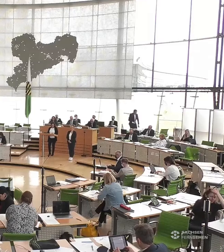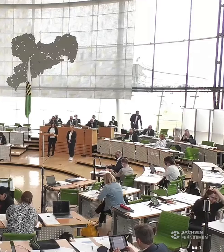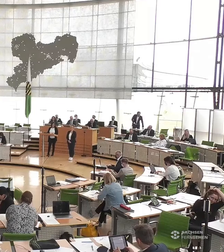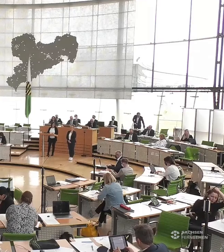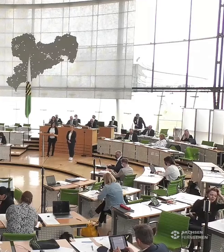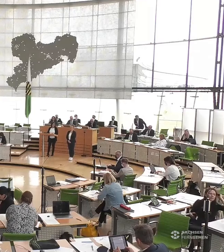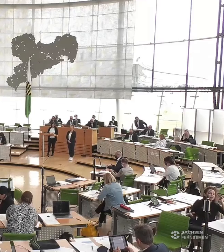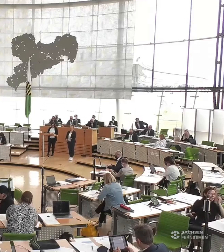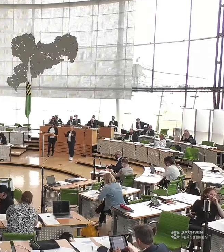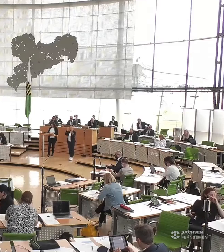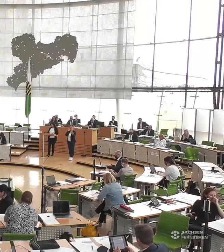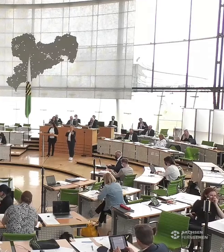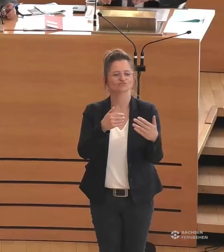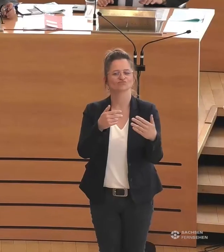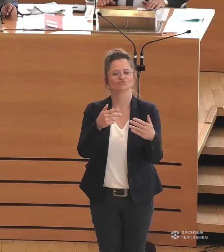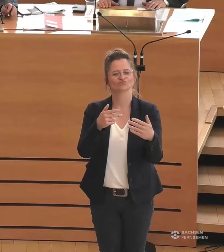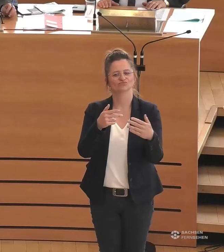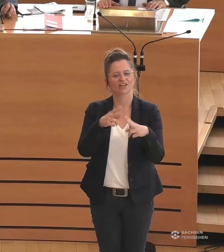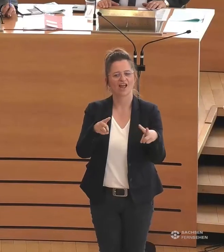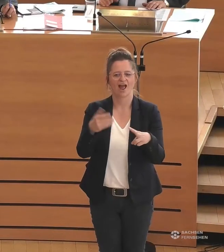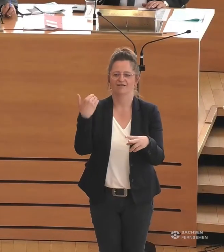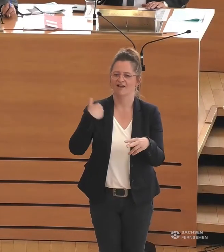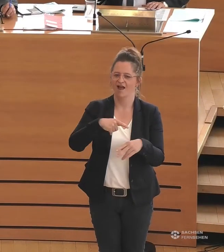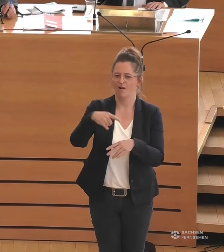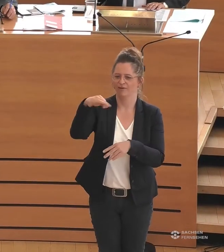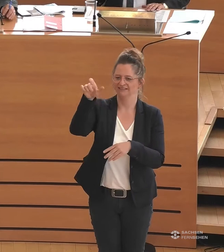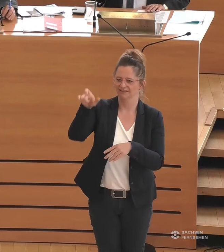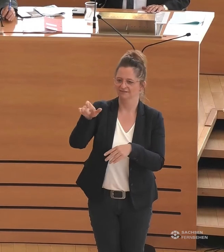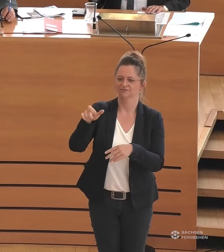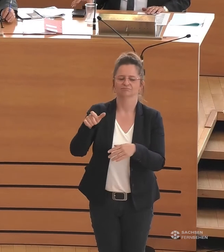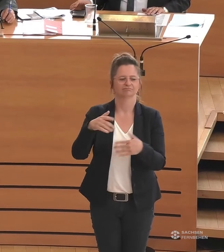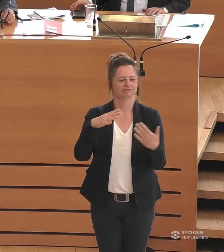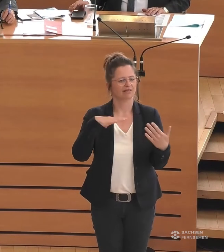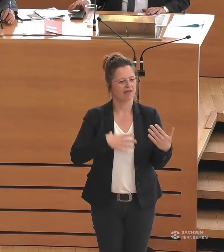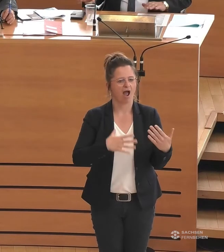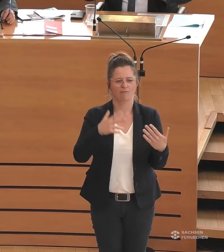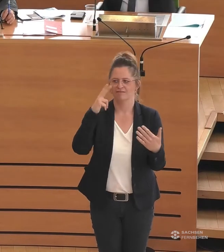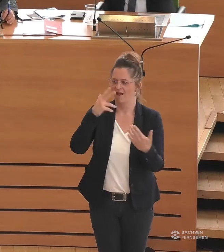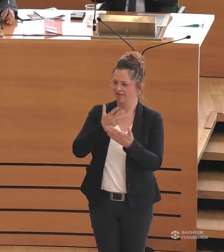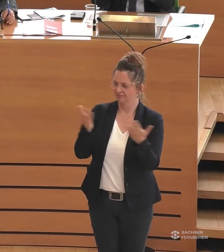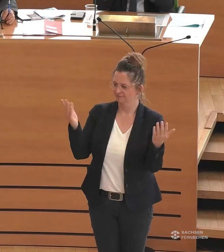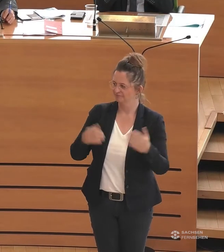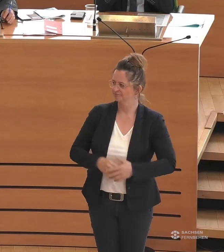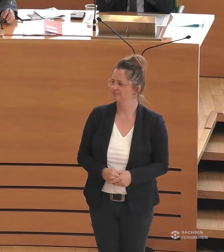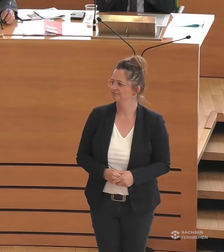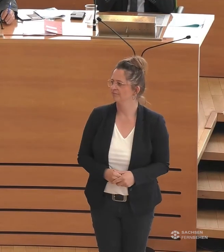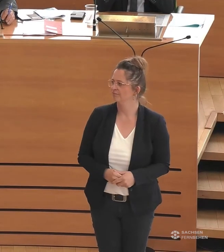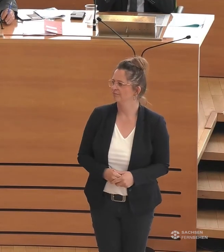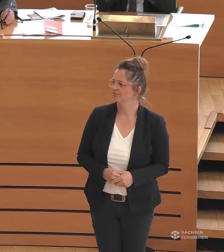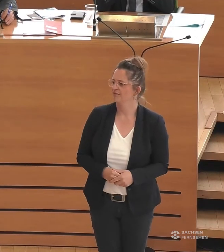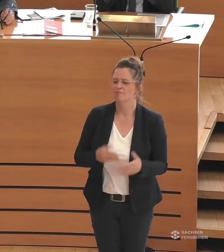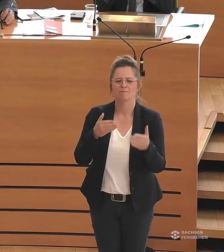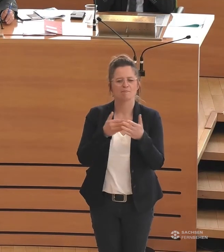Sehr geehrter Herr Präsident, sehr geehrte Damen und Herren! Die Barrierefreiheit betrifft alle Bereiche